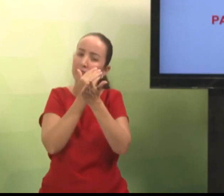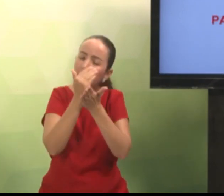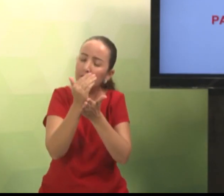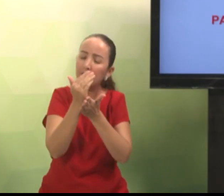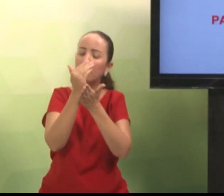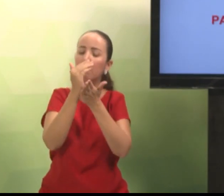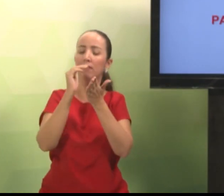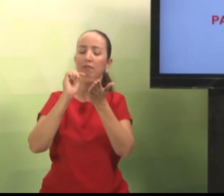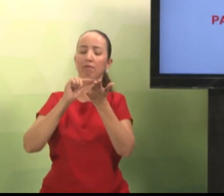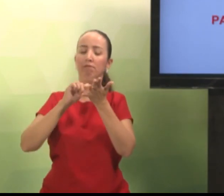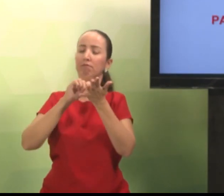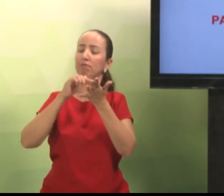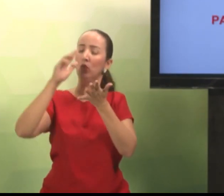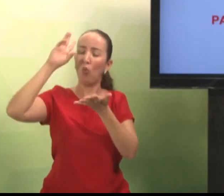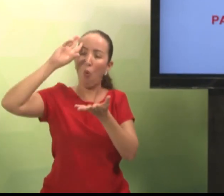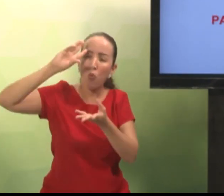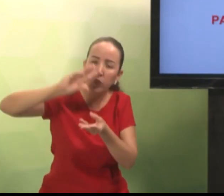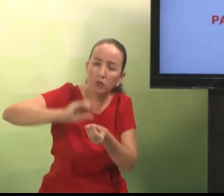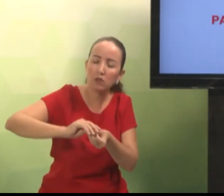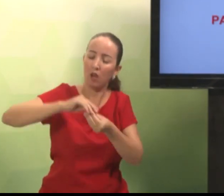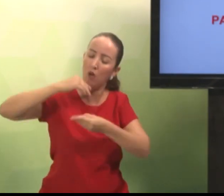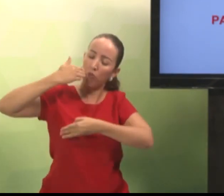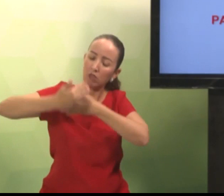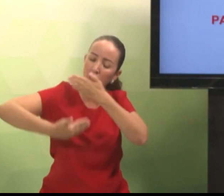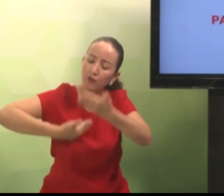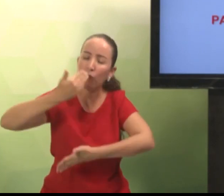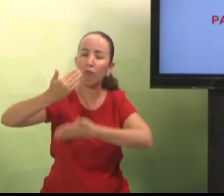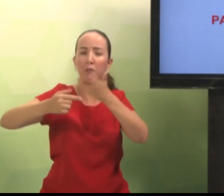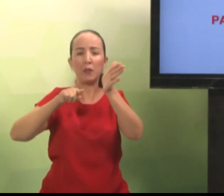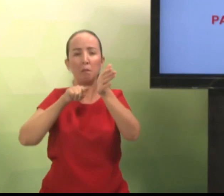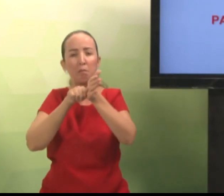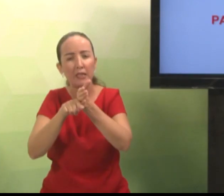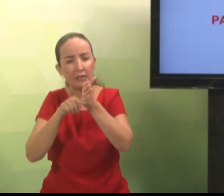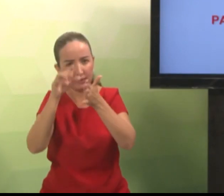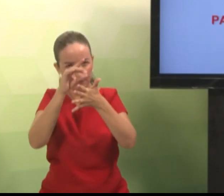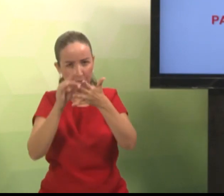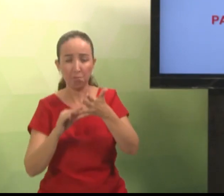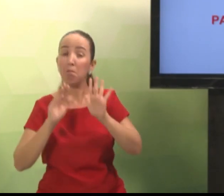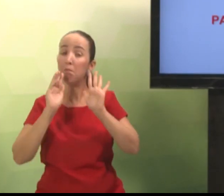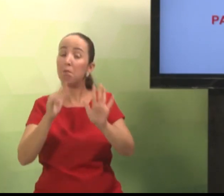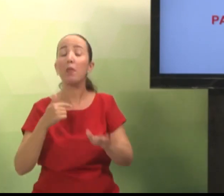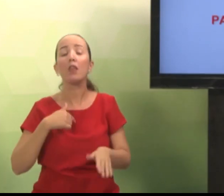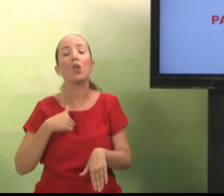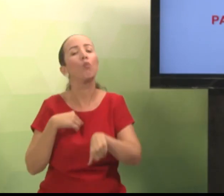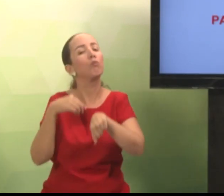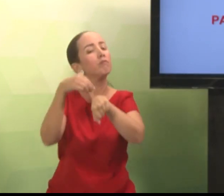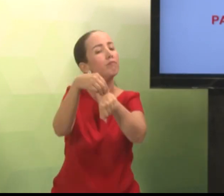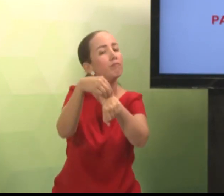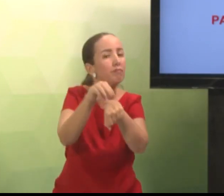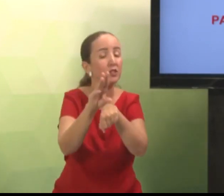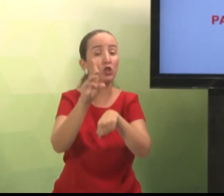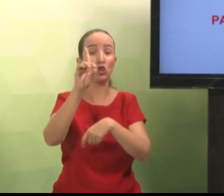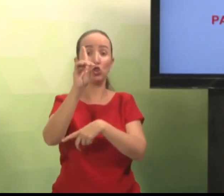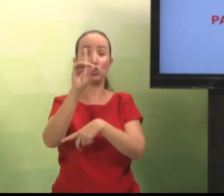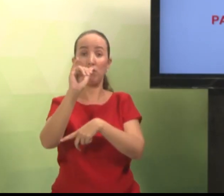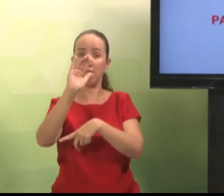Então, há a introdução, conclusão, desenvolvimento. Tudo relacionado à sua pesquisa. Mas eu falo com